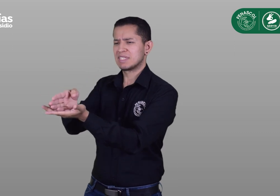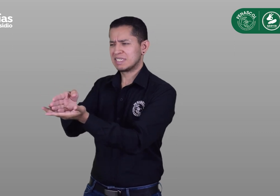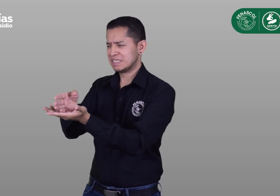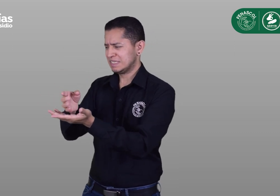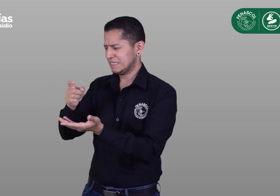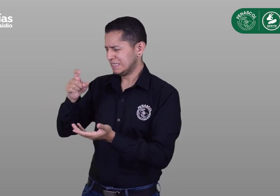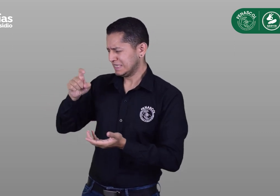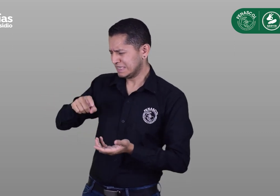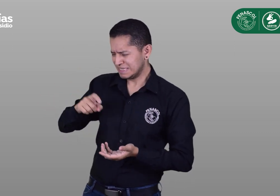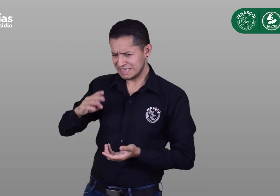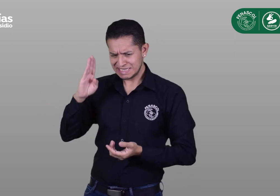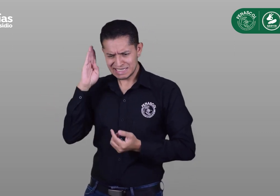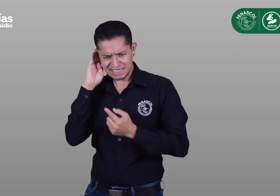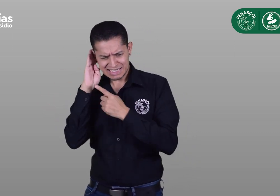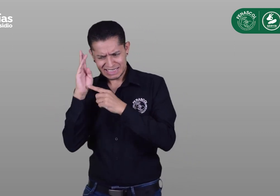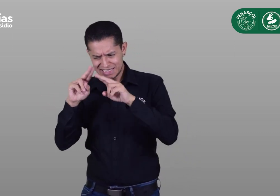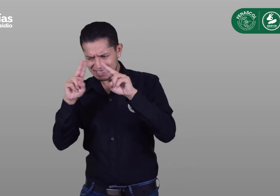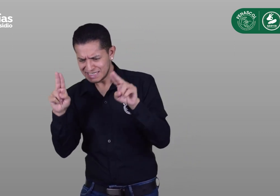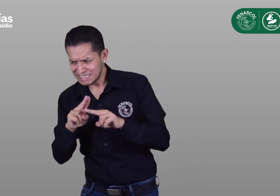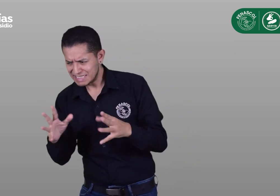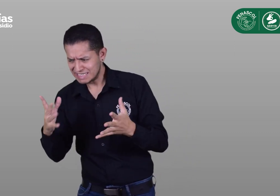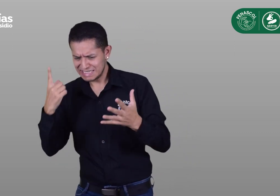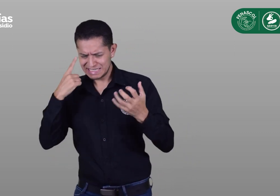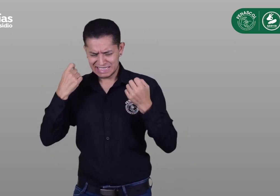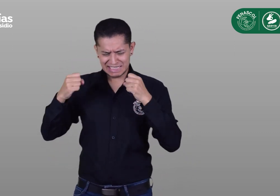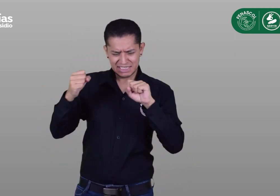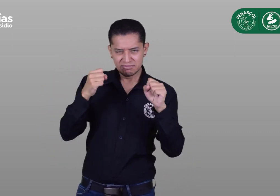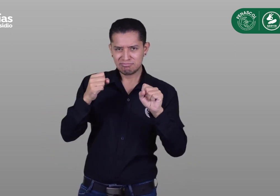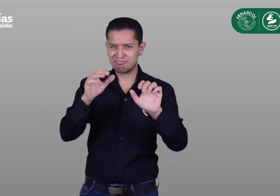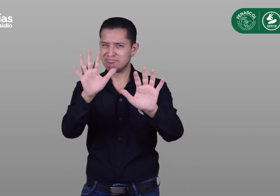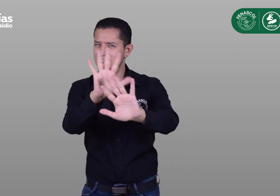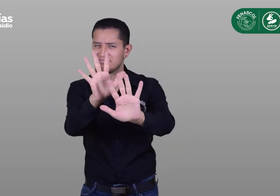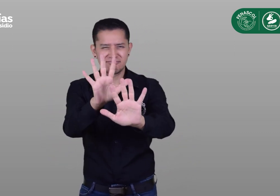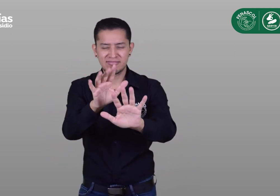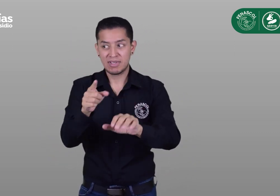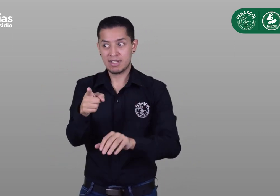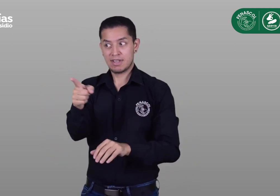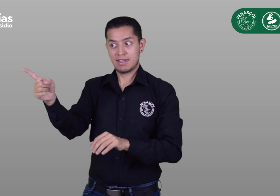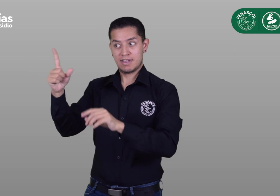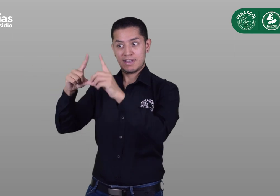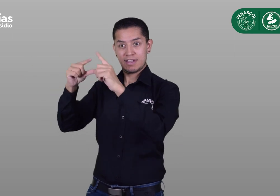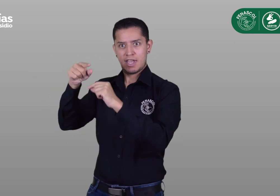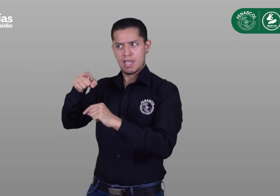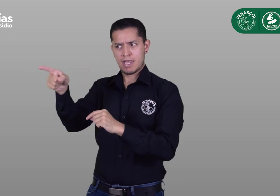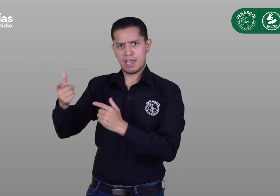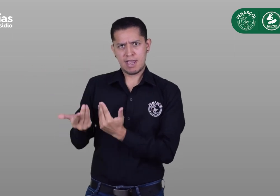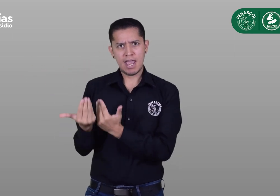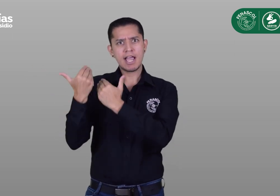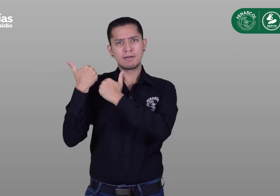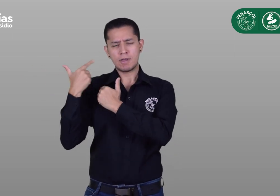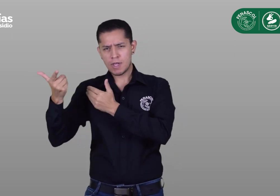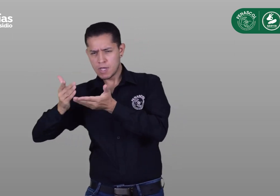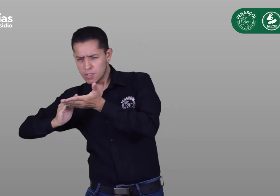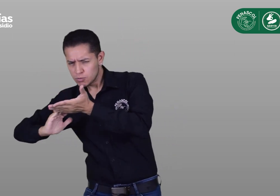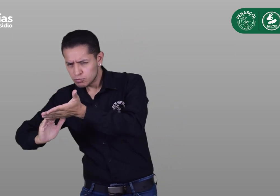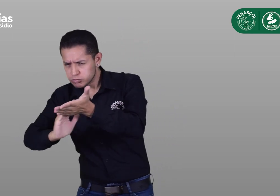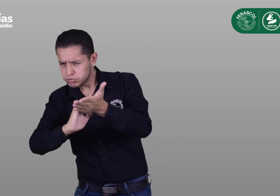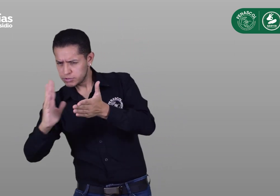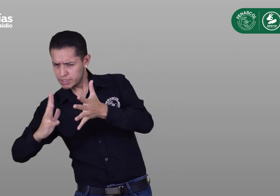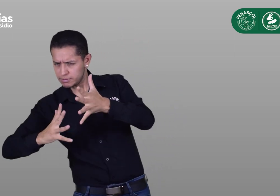Una vez se acerquen al punto, no deben preocuparse por contar con internet en su celular. Desde droguerías con subsidio, se encargarán de